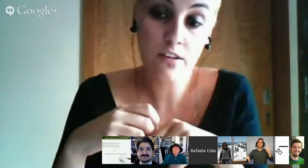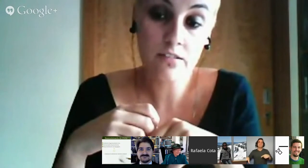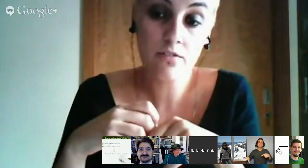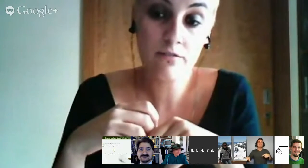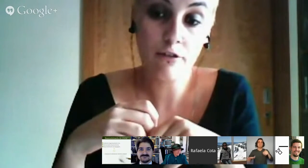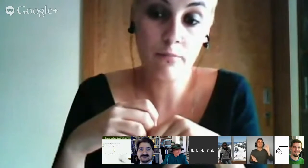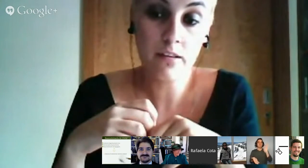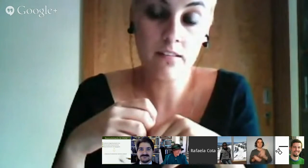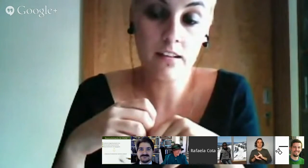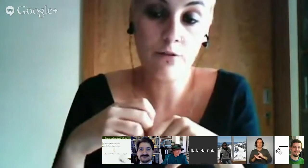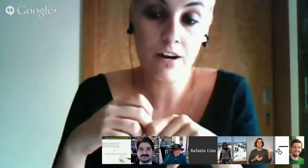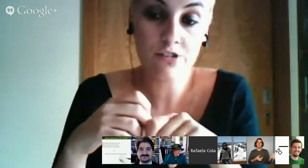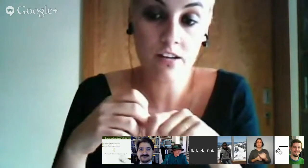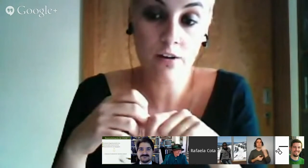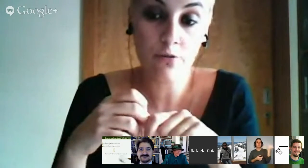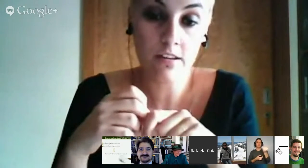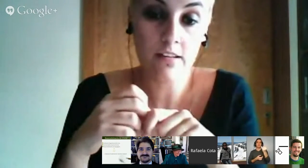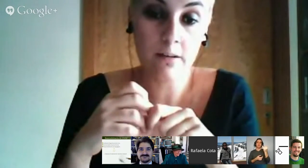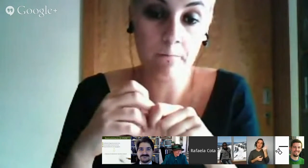processo de desenvolvimento da linguagem aconteça.